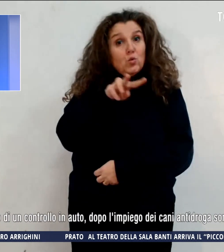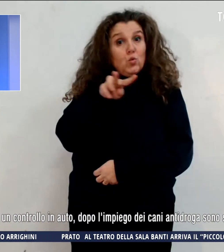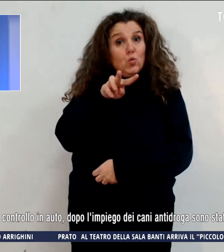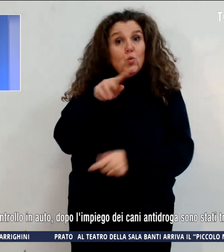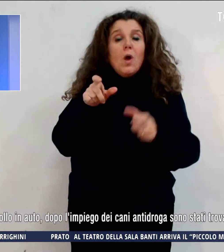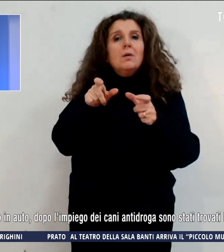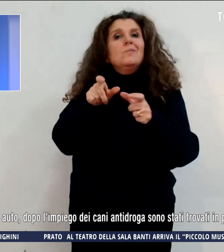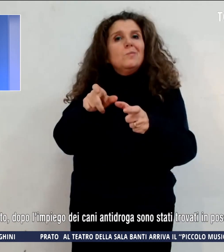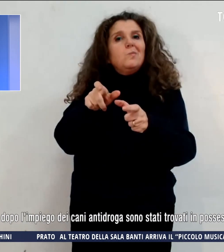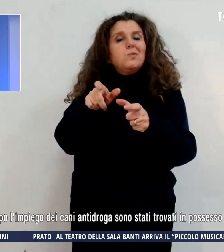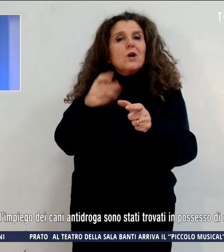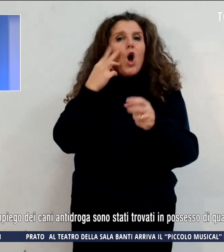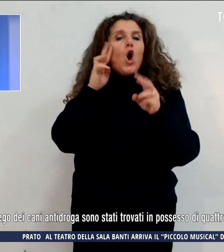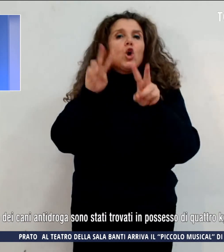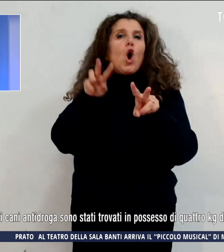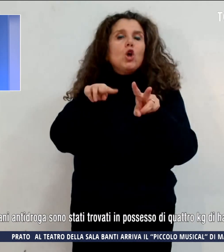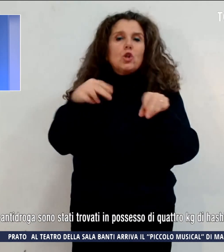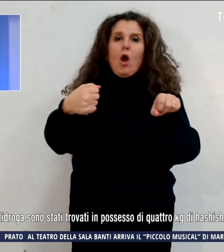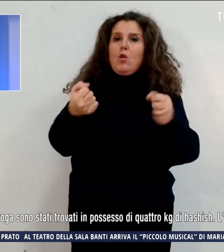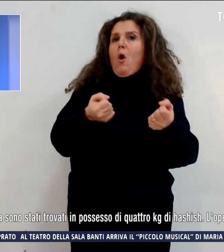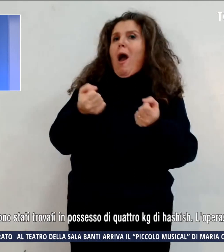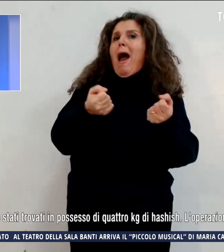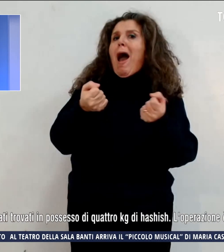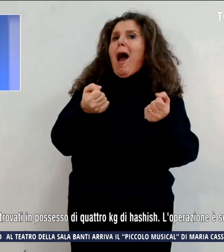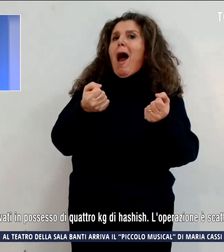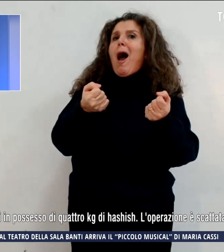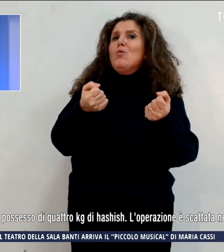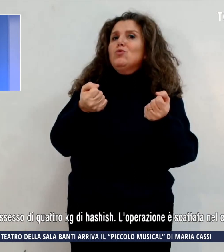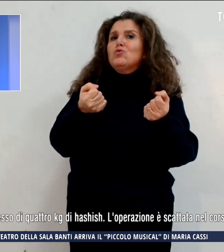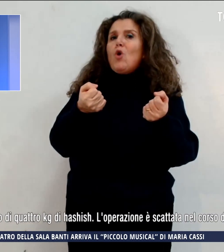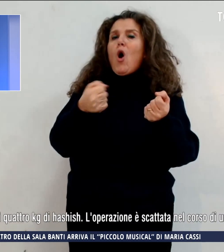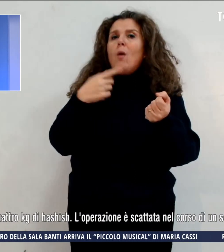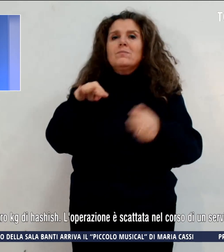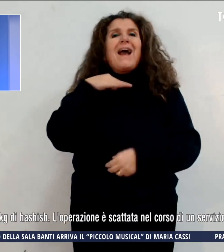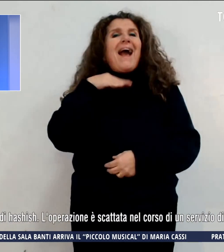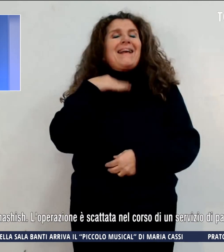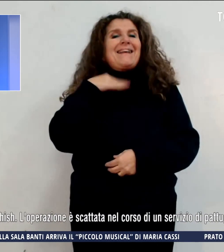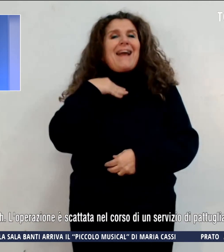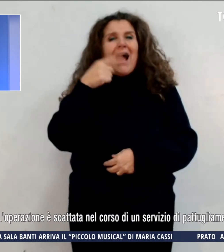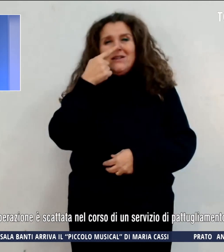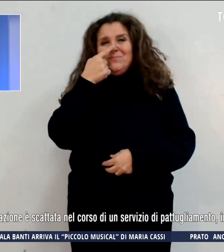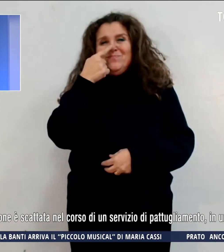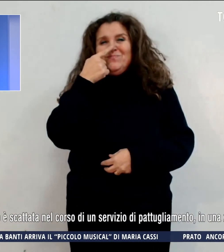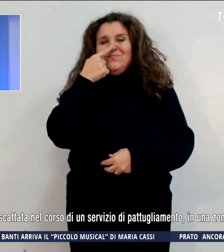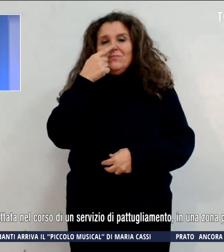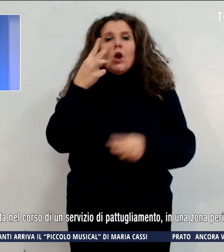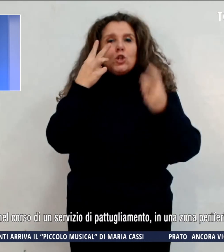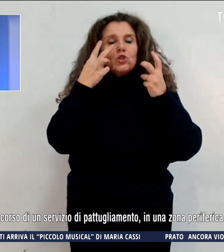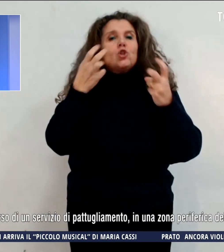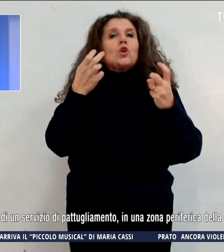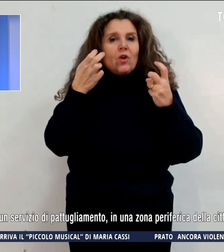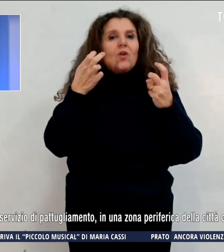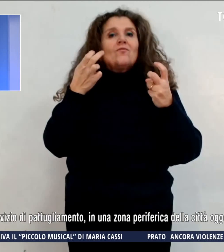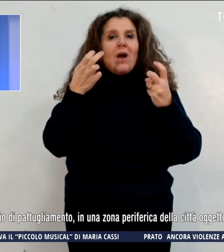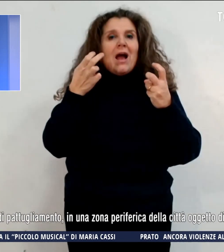corso di un controllo in auto dopo l'impiego dei cani antidroga, sono stati trovati in possesso di